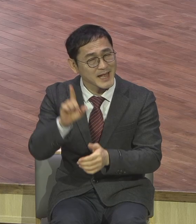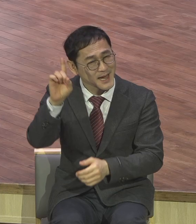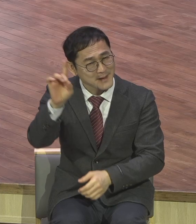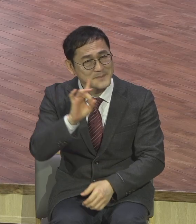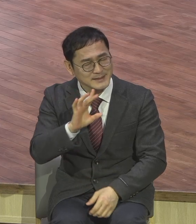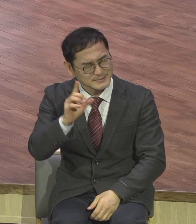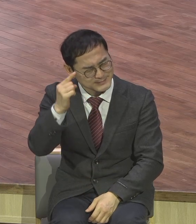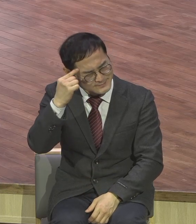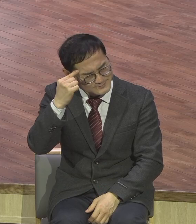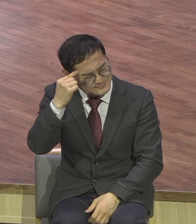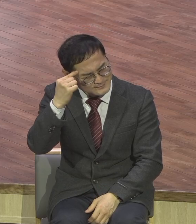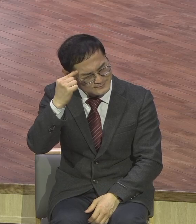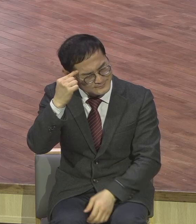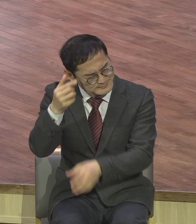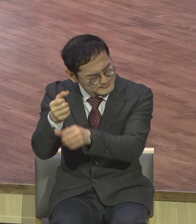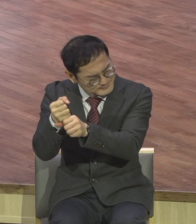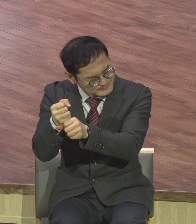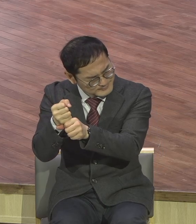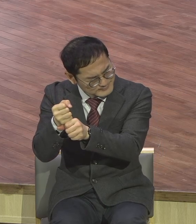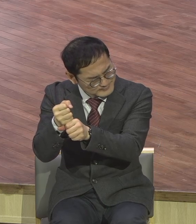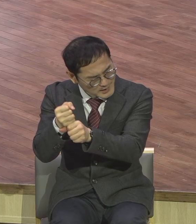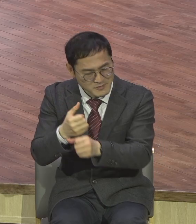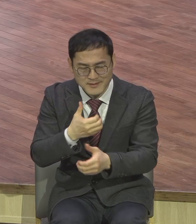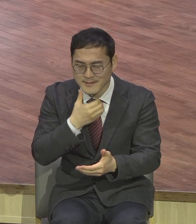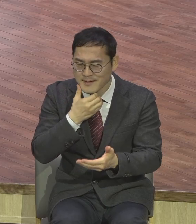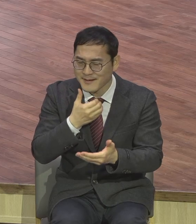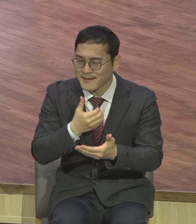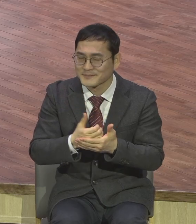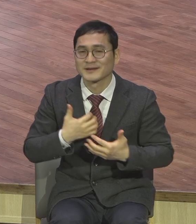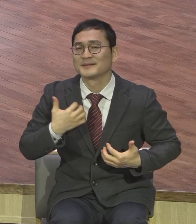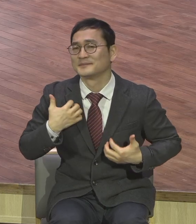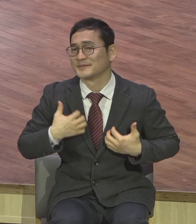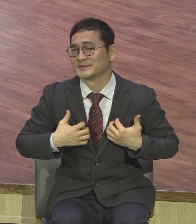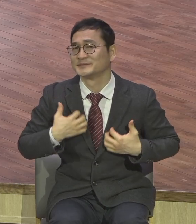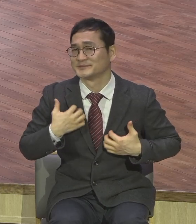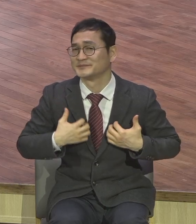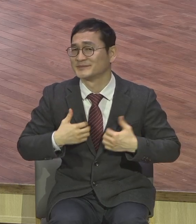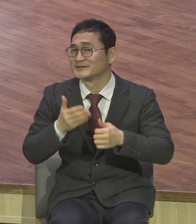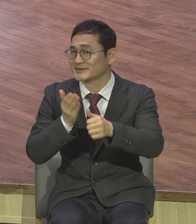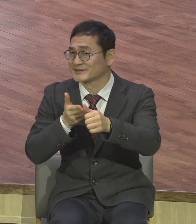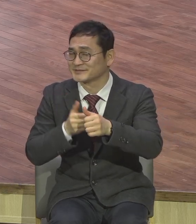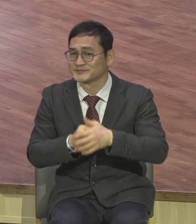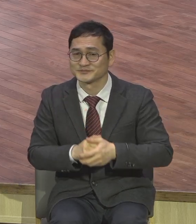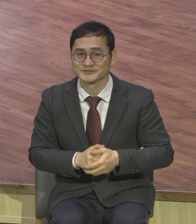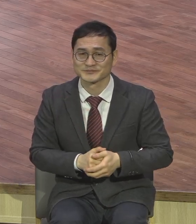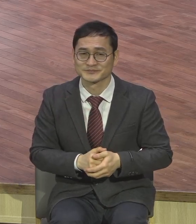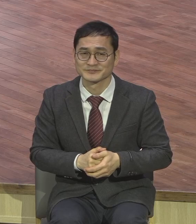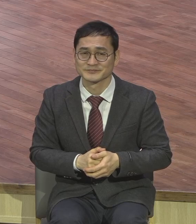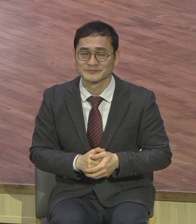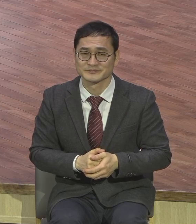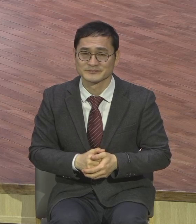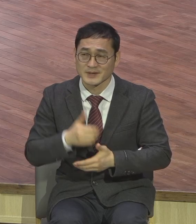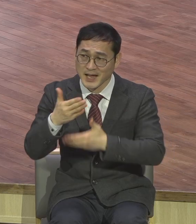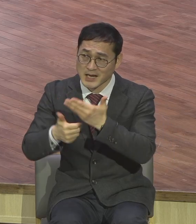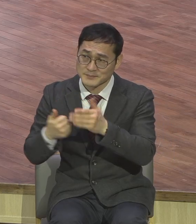하나 가지고 감격하는 겁니다 하나님이 나와 함께 하신다 전에는 몰랐는데 전에는 못 느꼈는데 하나님이 나와 함께 하신다